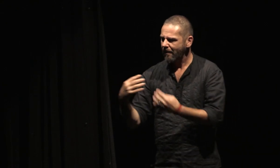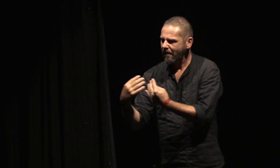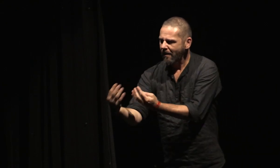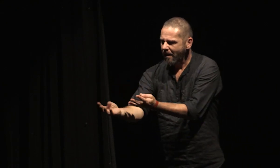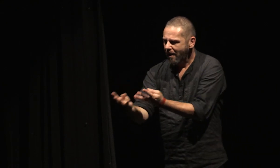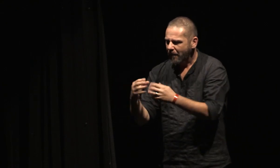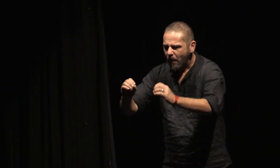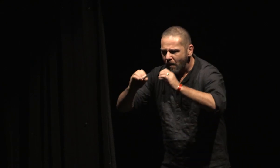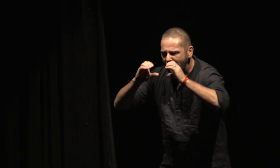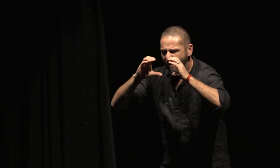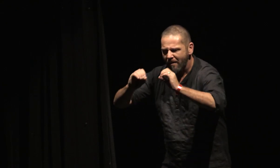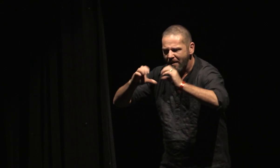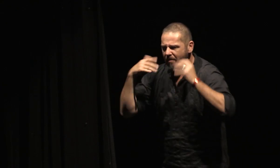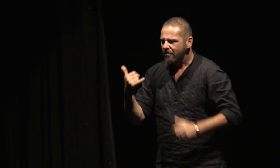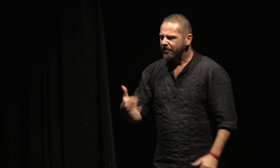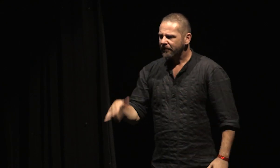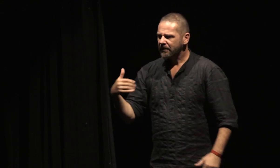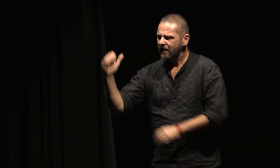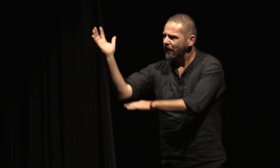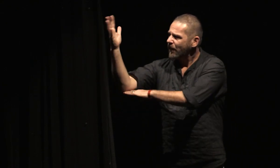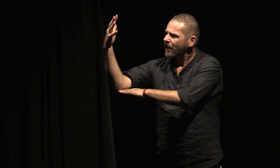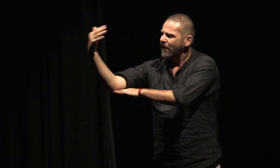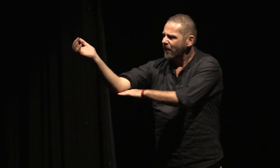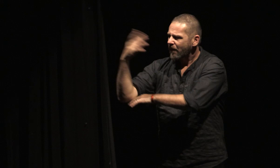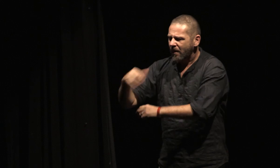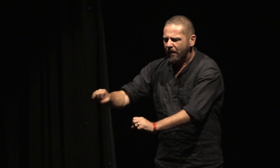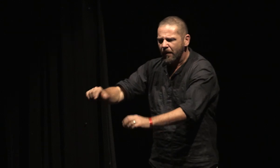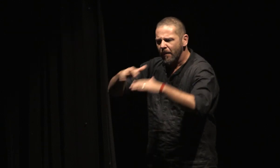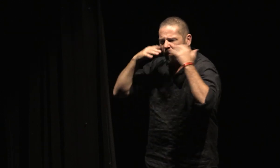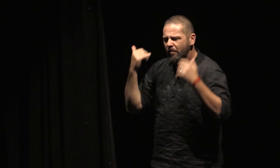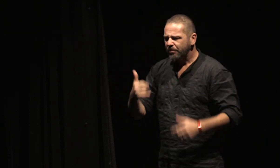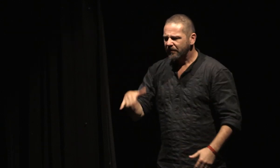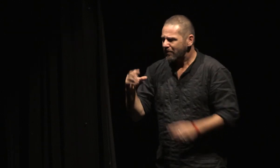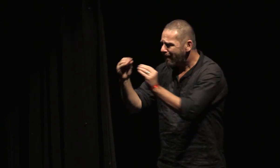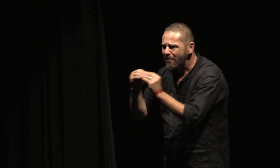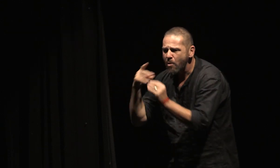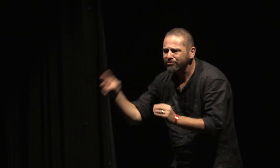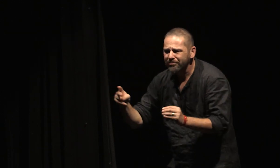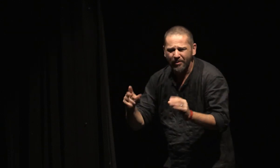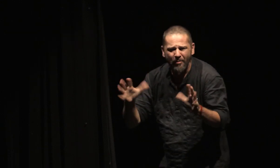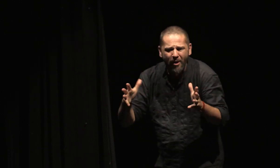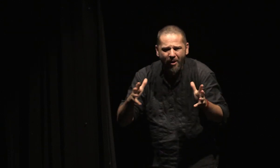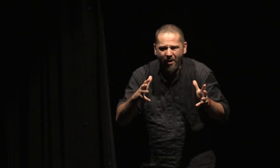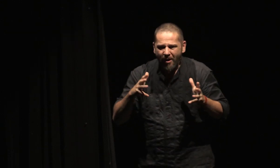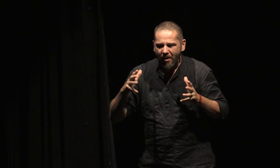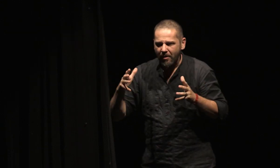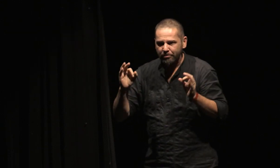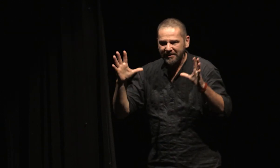À quoi ressemblait son amour, ? Brûlant comme les soleils, la nostalgie, il fit fond.